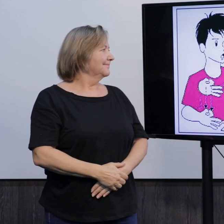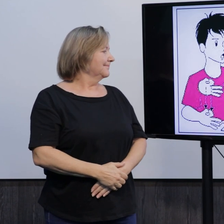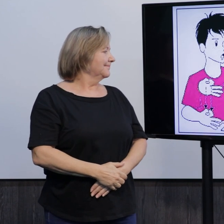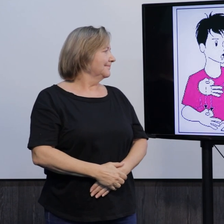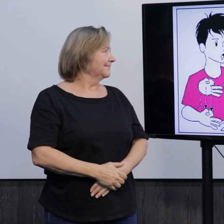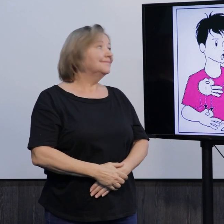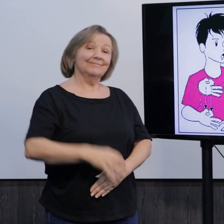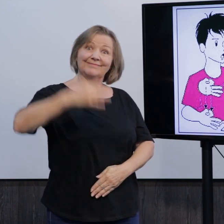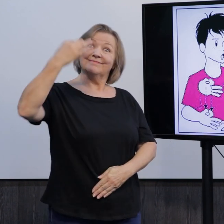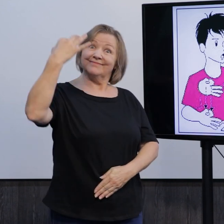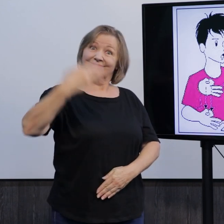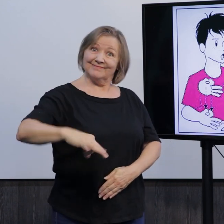certo?